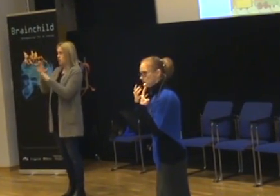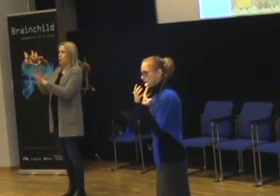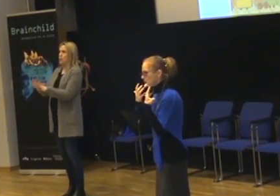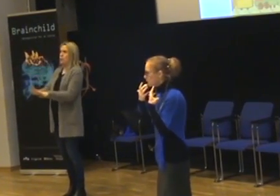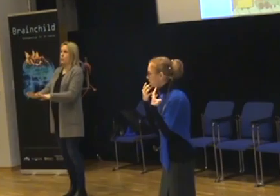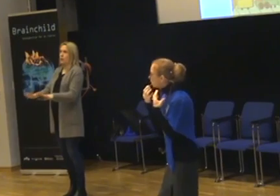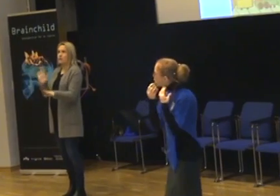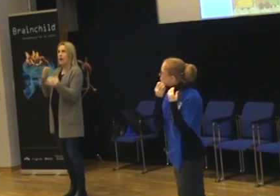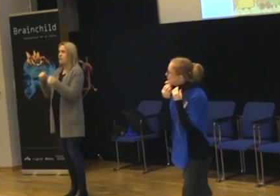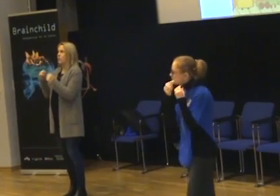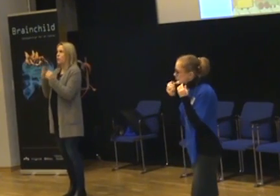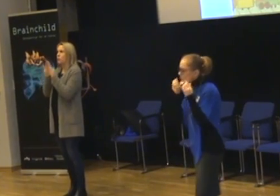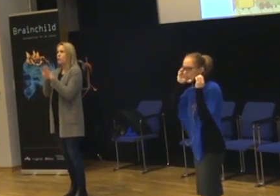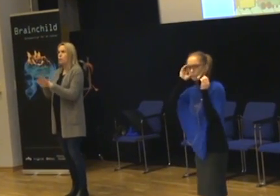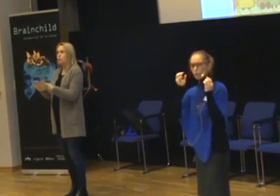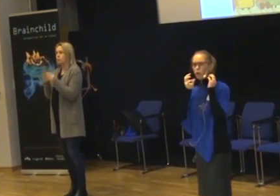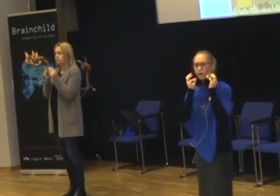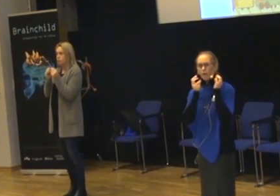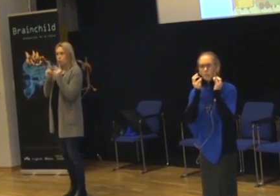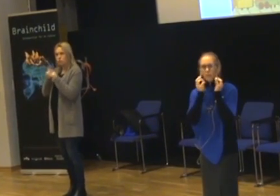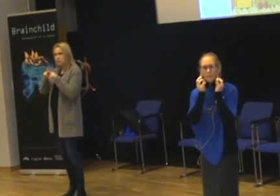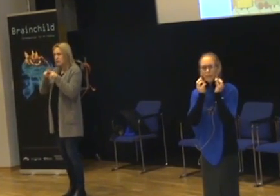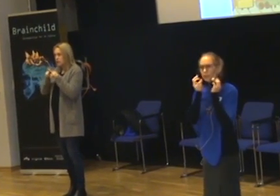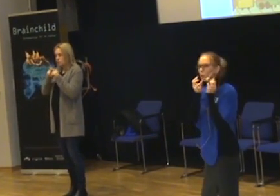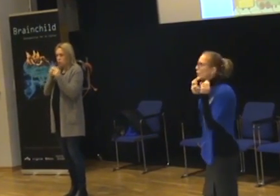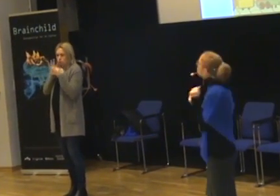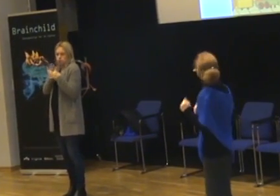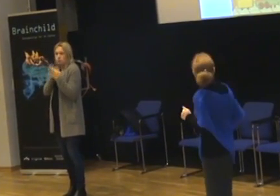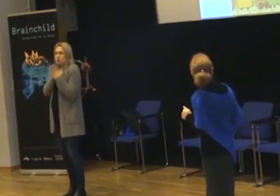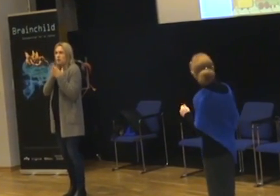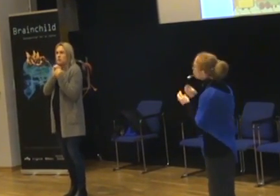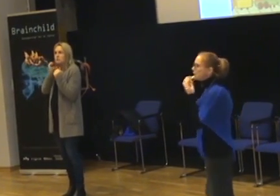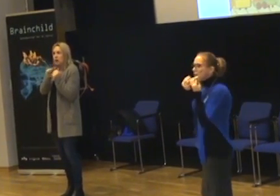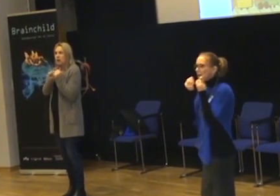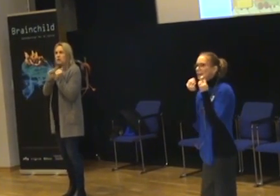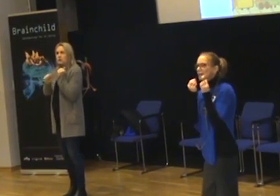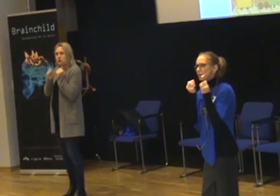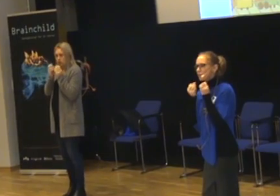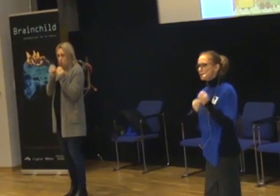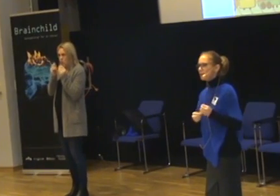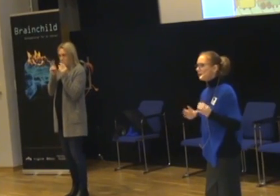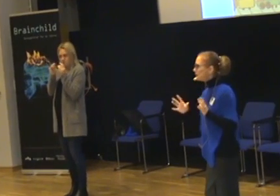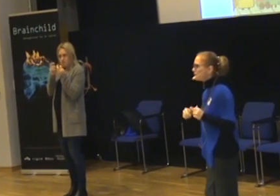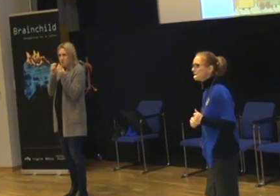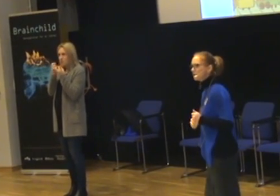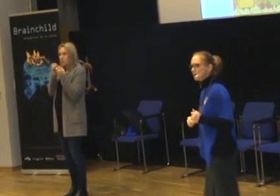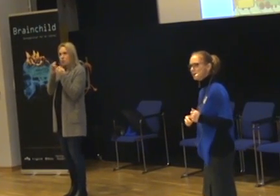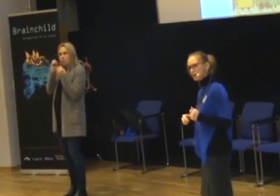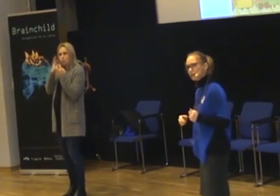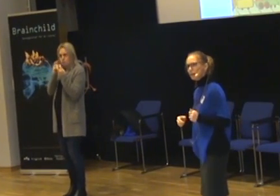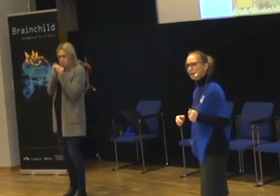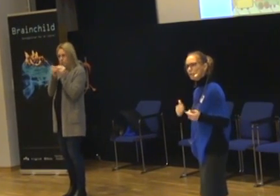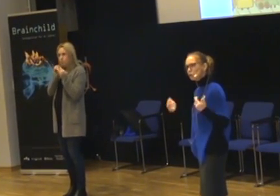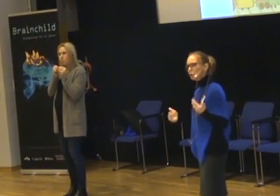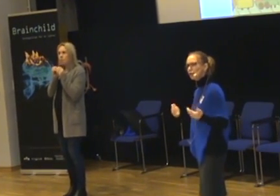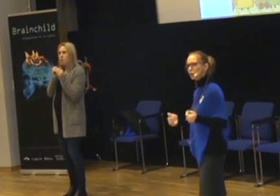i sin aktivitet. Och känslorna som hon har där med stenen. Och fingerfärdigheten med stenen. Det finns lite